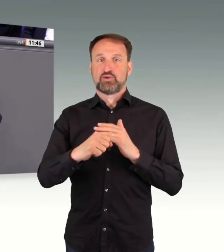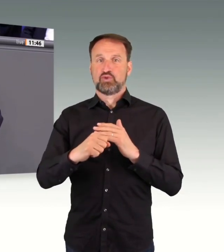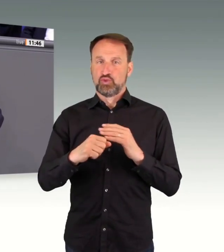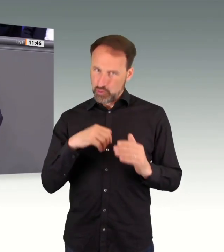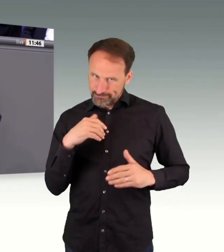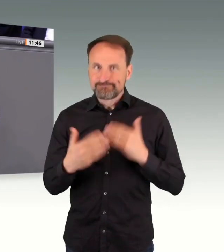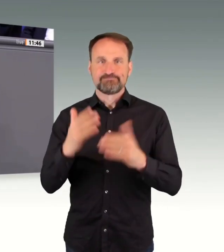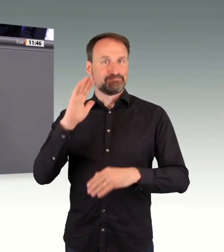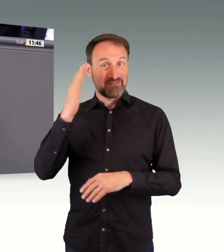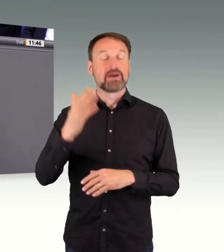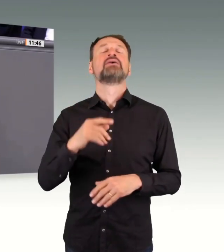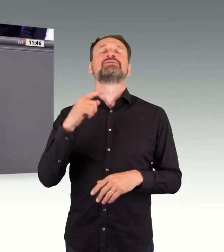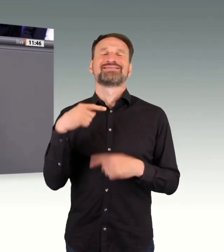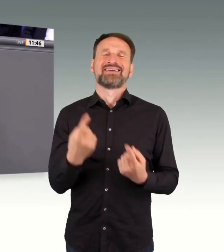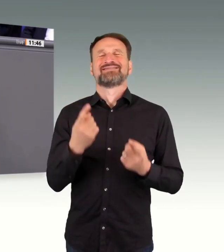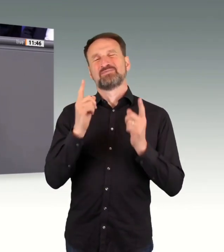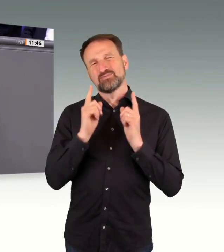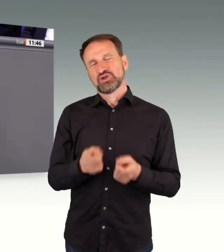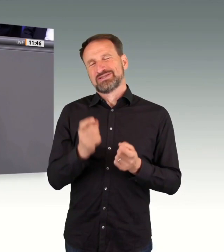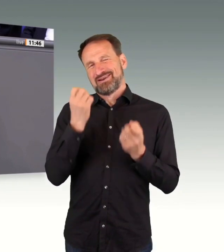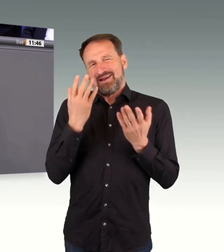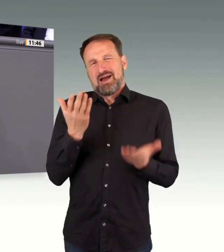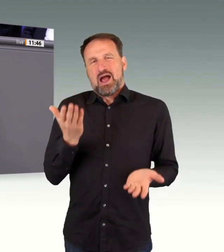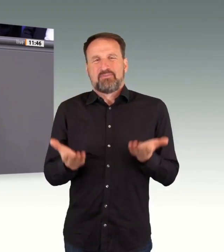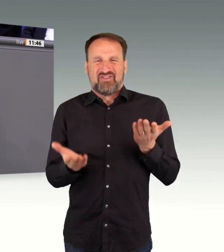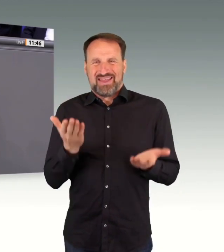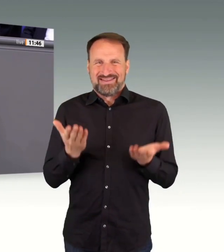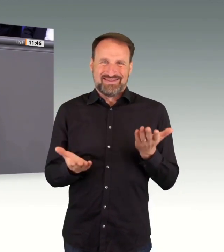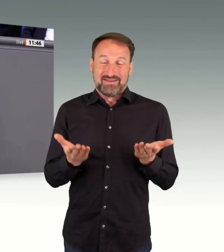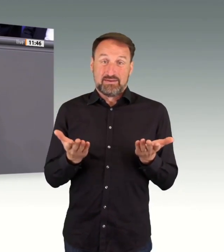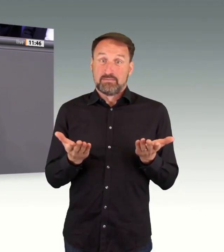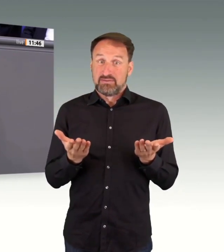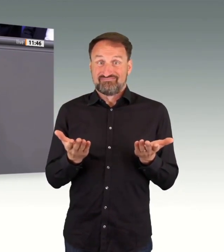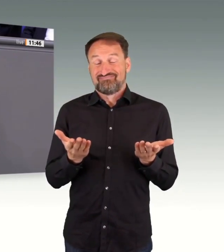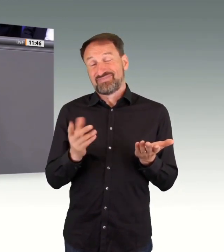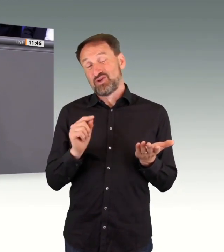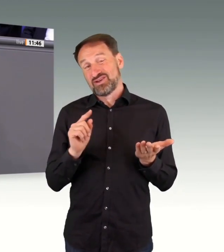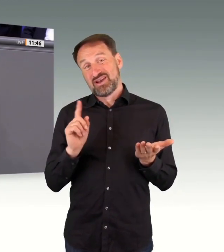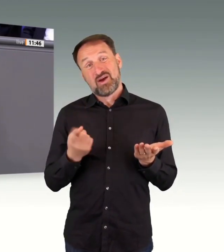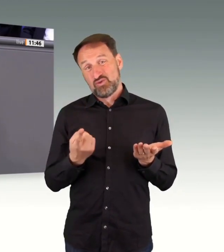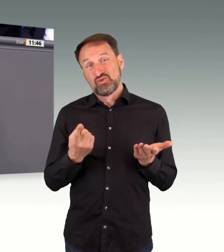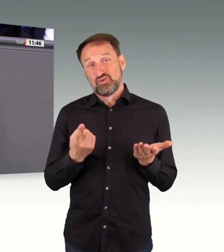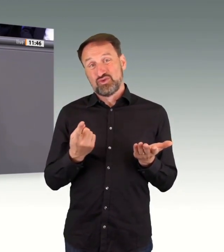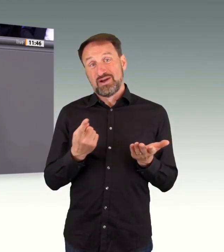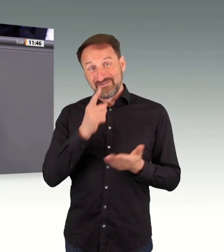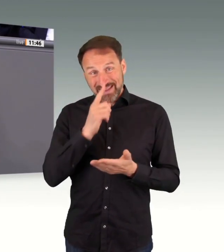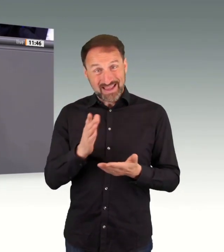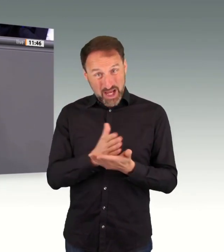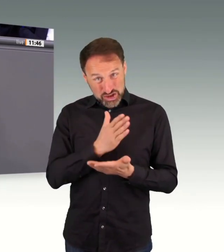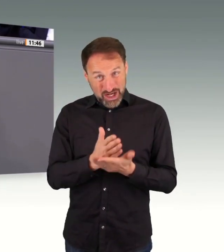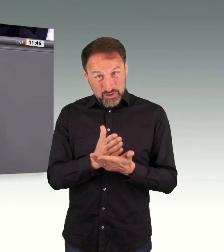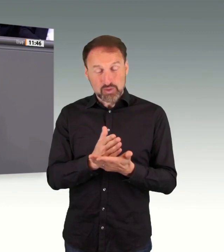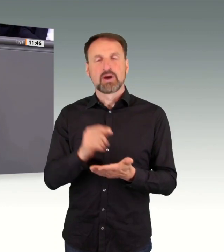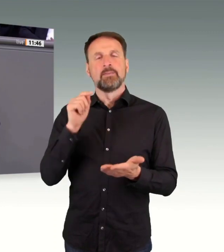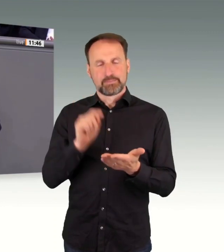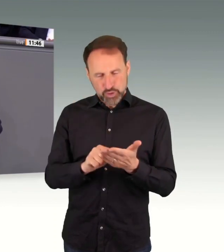es natürlich abwägen. Aber dann heißt es auch nach einer Entscheidung einen Punkt machen und